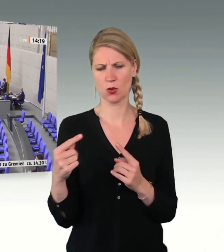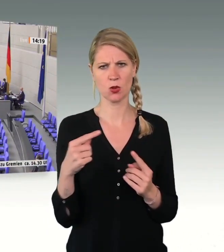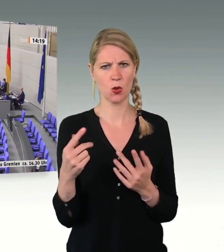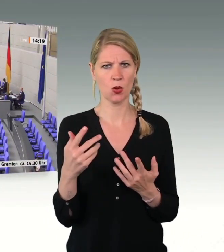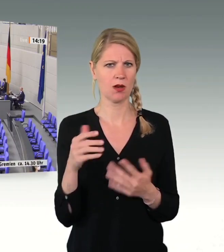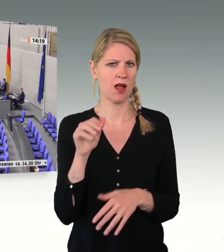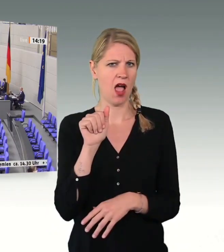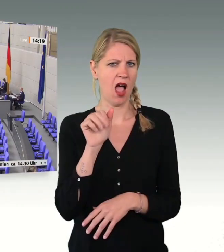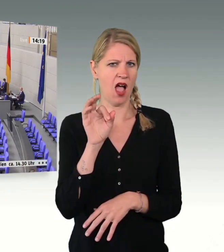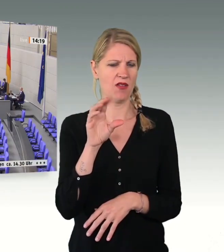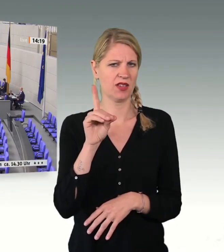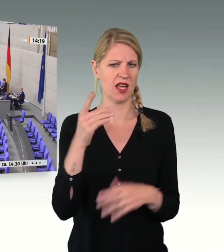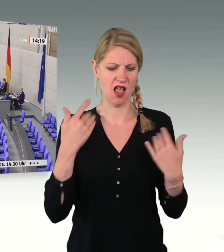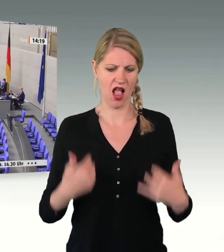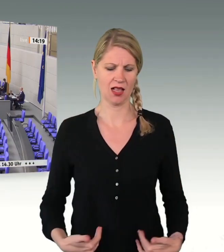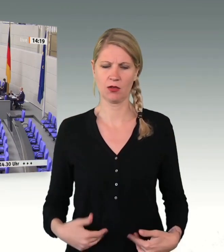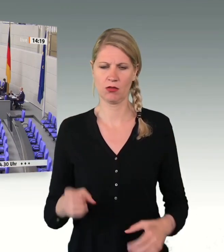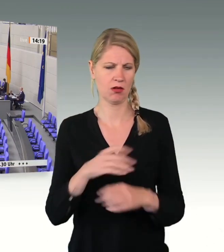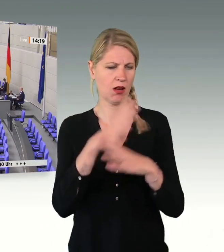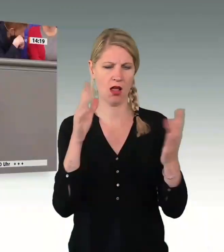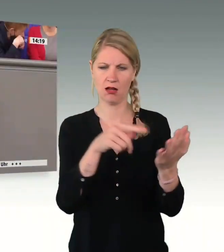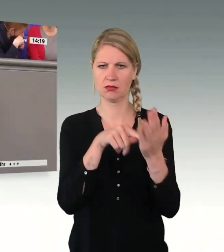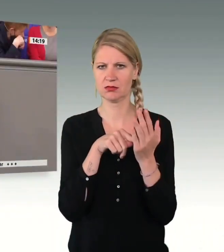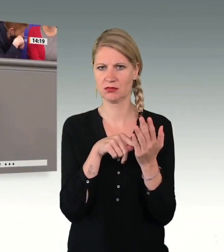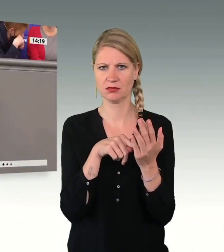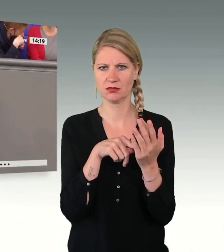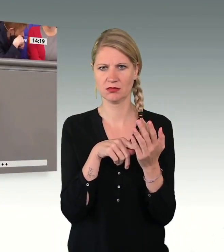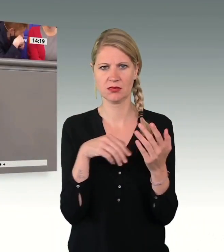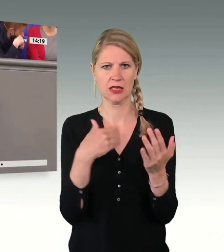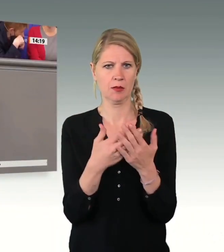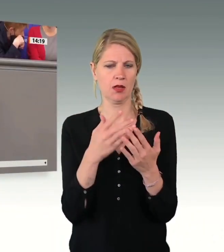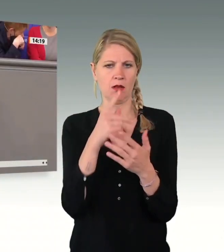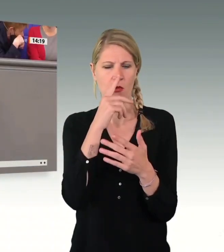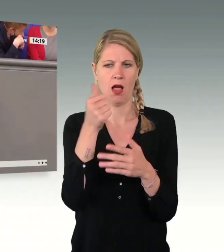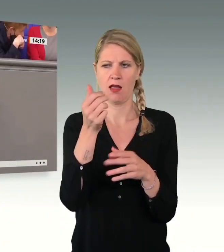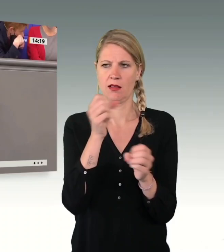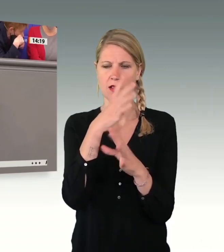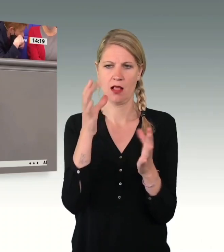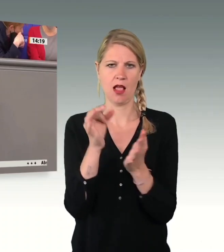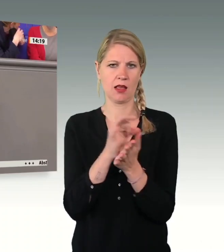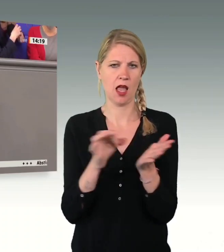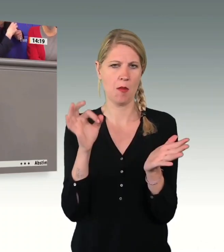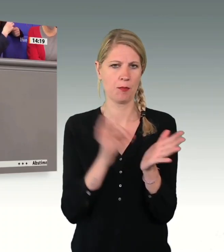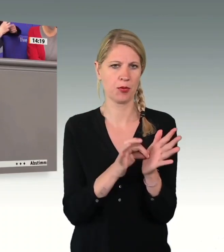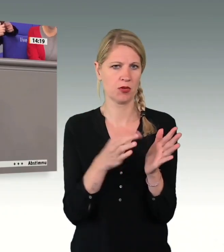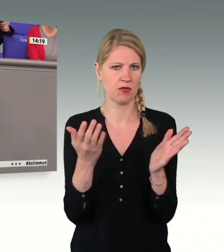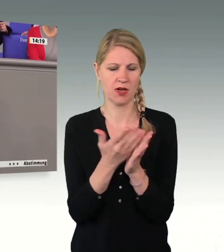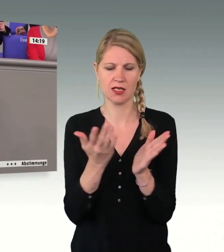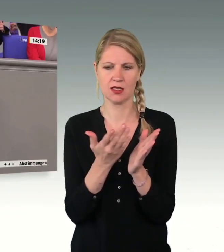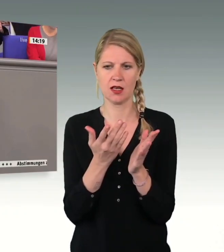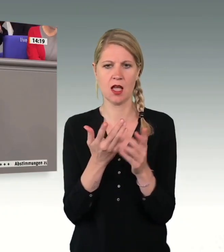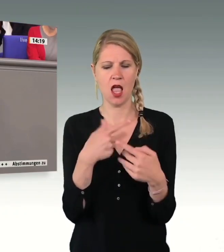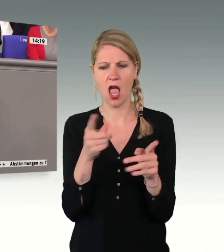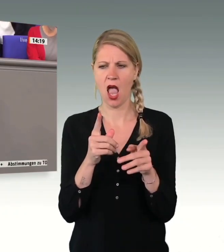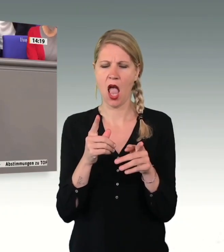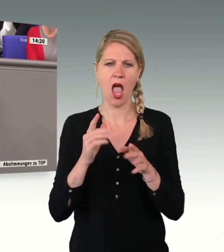der AfD ja noch mal deutlich. geworden. Sie enthält im Grunde genommen nur einen konkreten Kernpunkt, und das ist die unbedingte Abschiebung